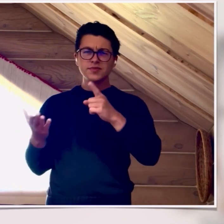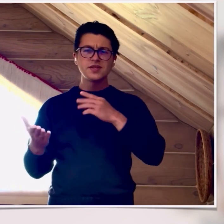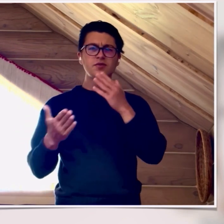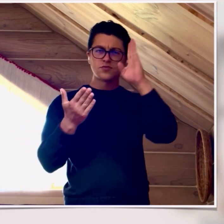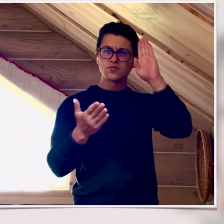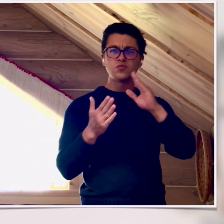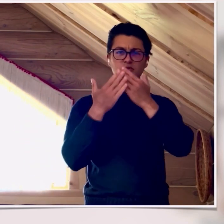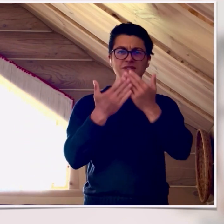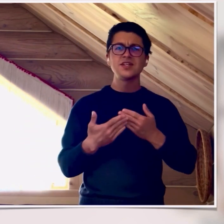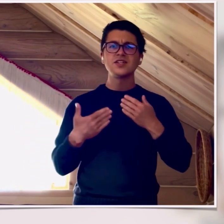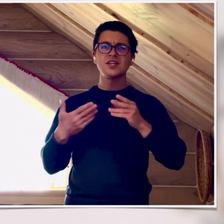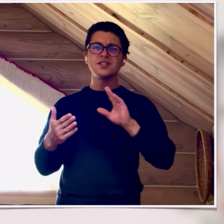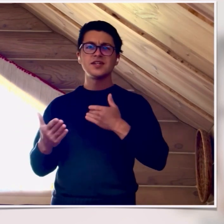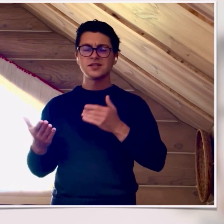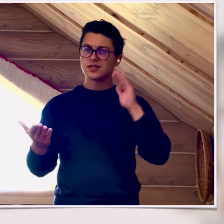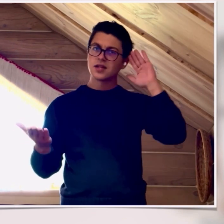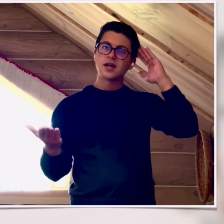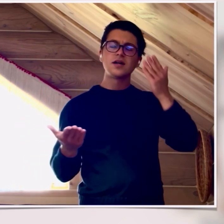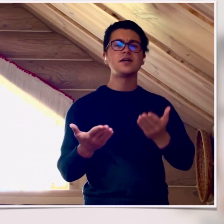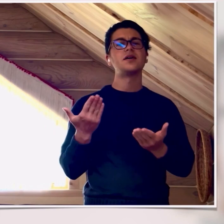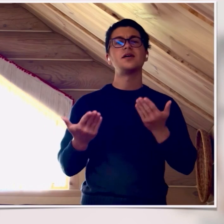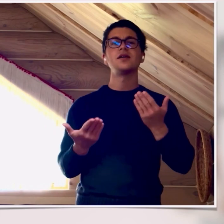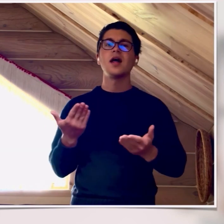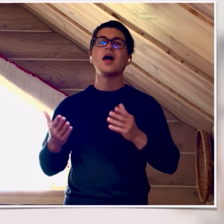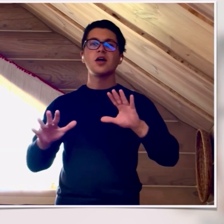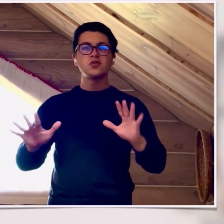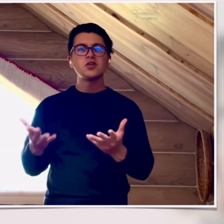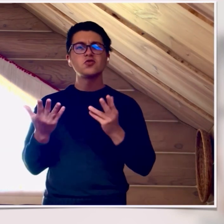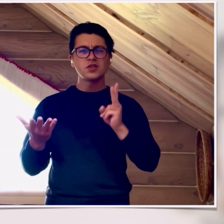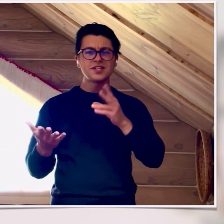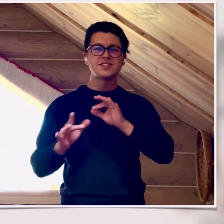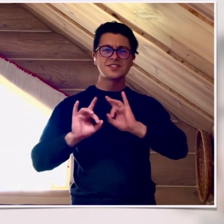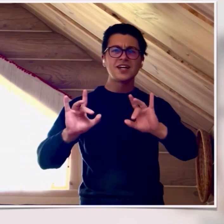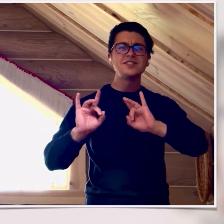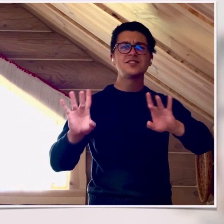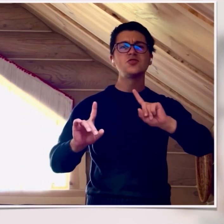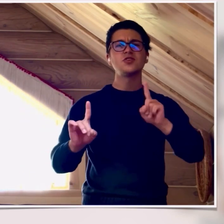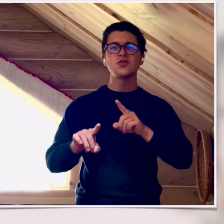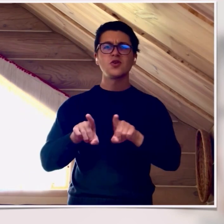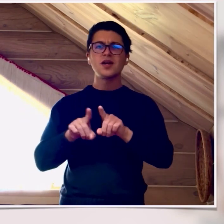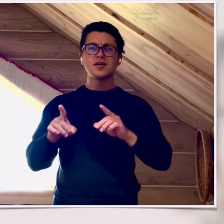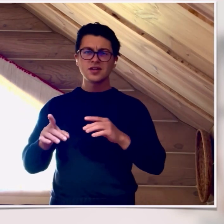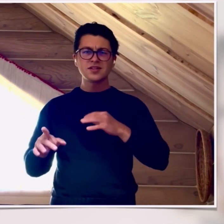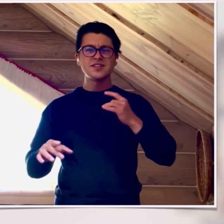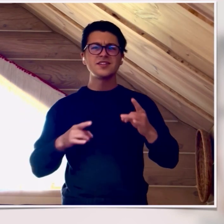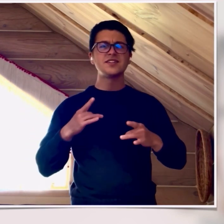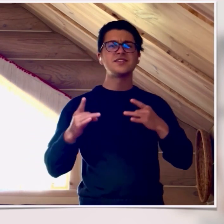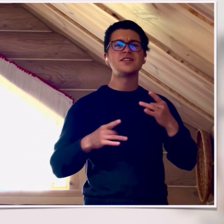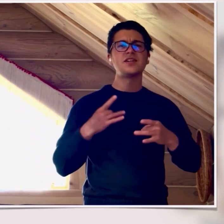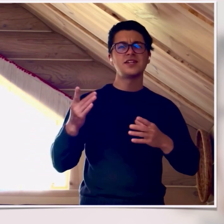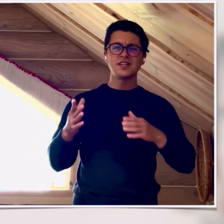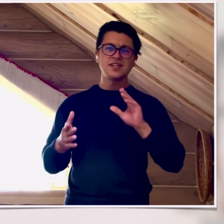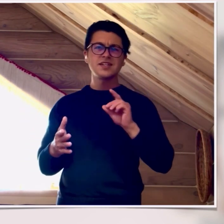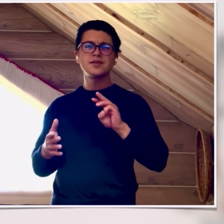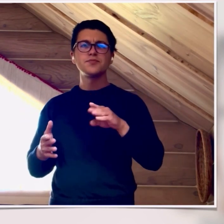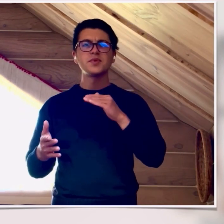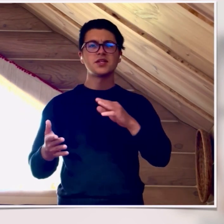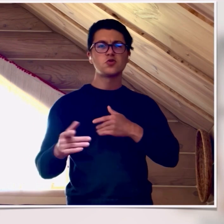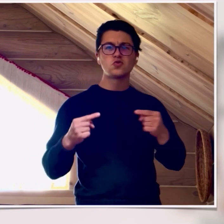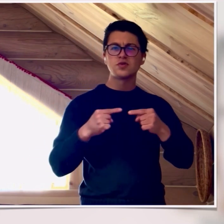убить, yeah, yeah И он меня будет любить, даже если я спятила, yeah Однажды кто-то расскажет, что же такое ампатия